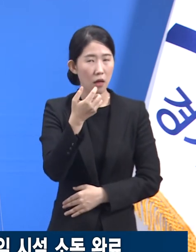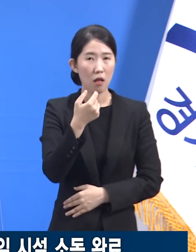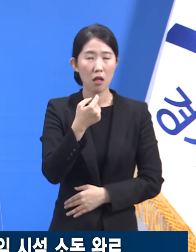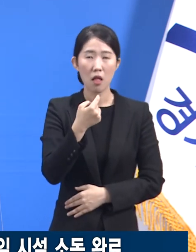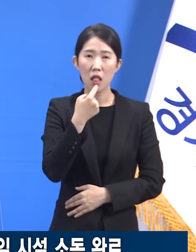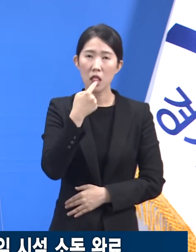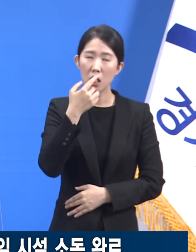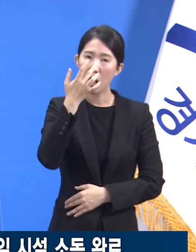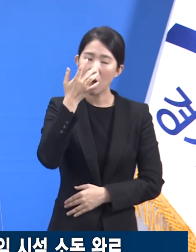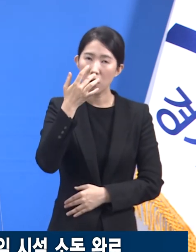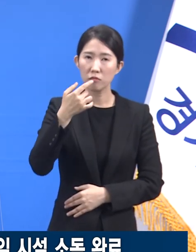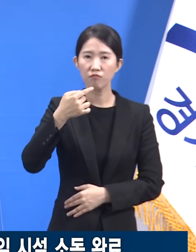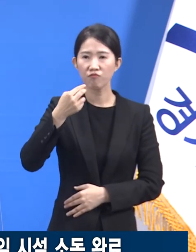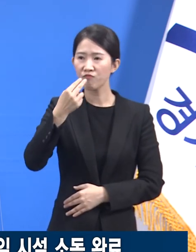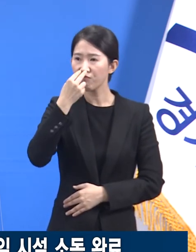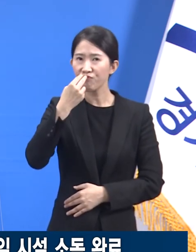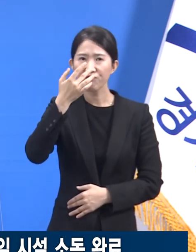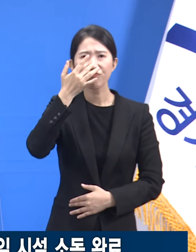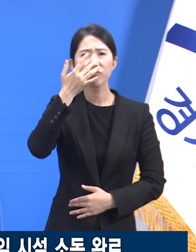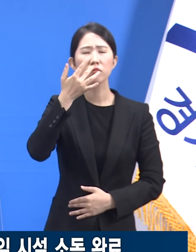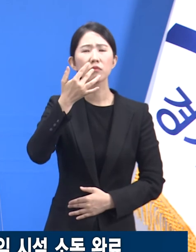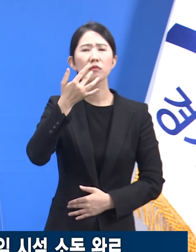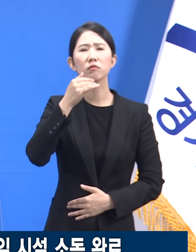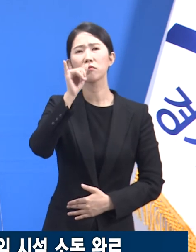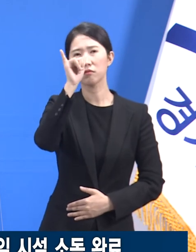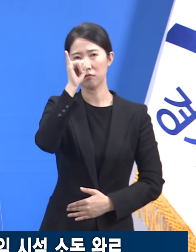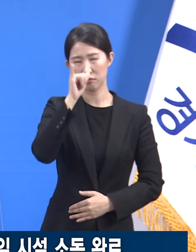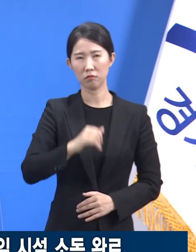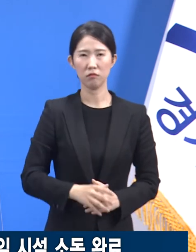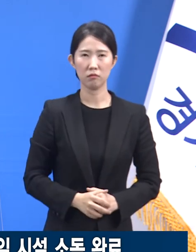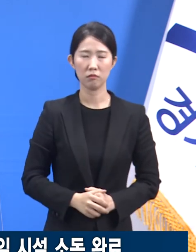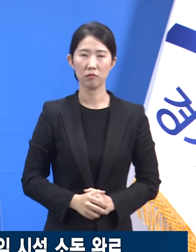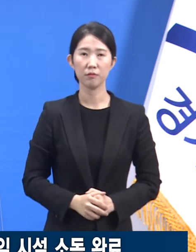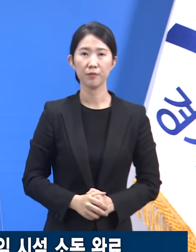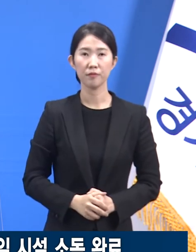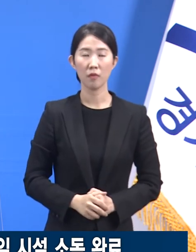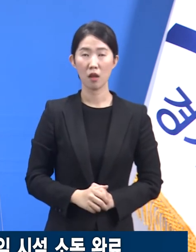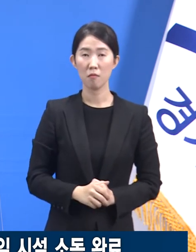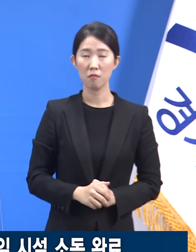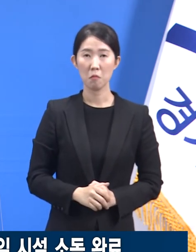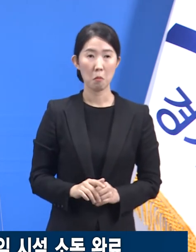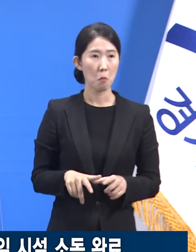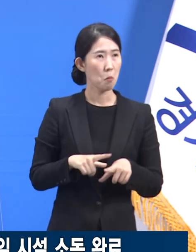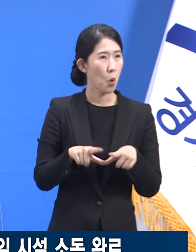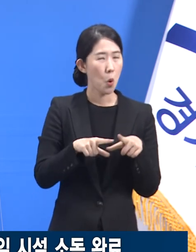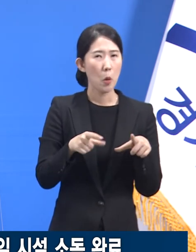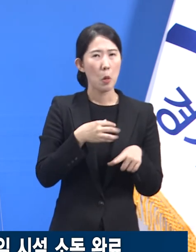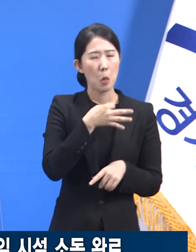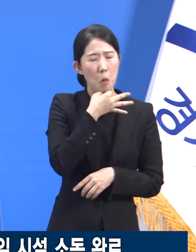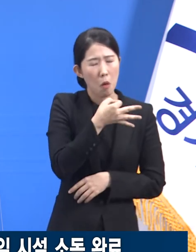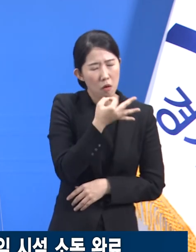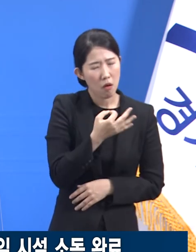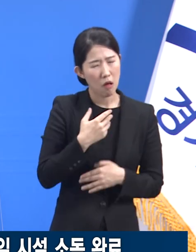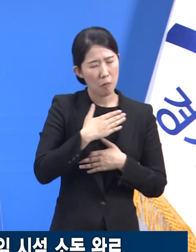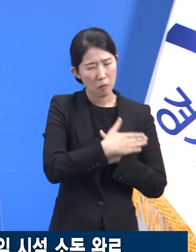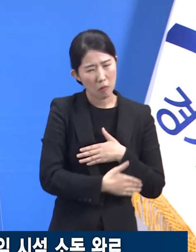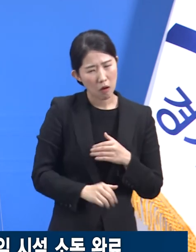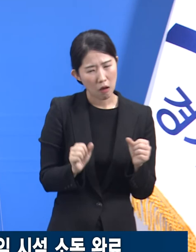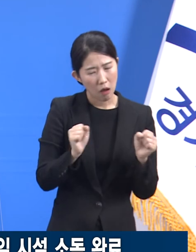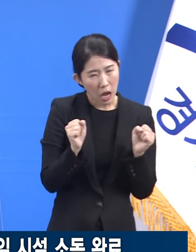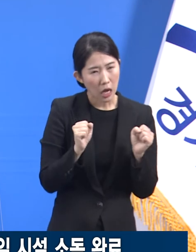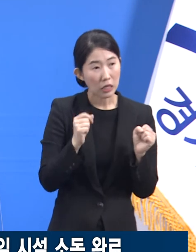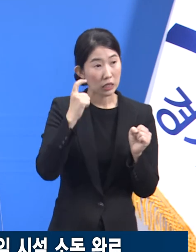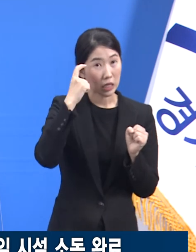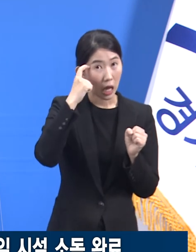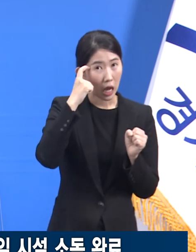후각의 변화들로 시작하는 경우도 많습니다. 보통의 감기나 몸살이겠거니 스스로 판단해버리기